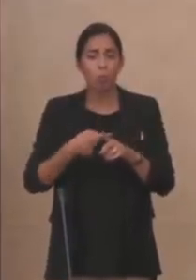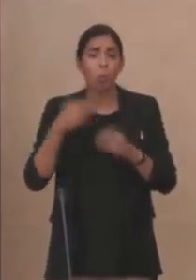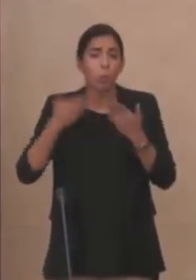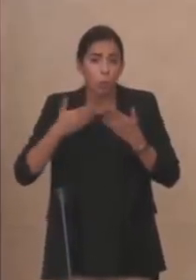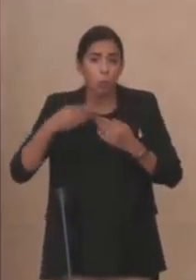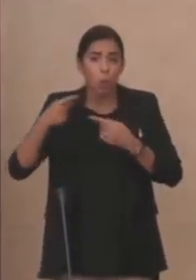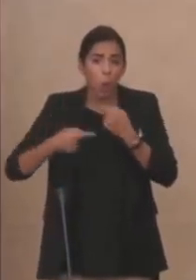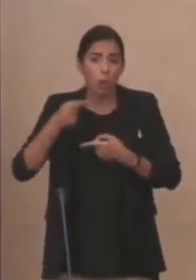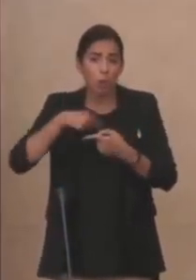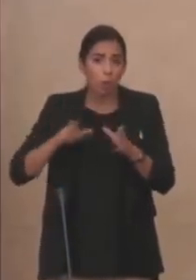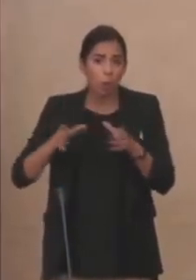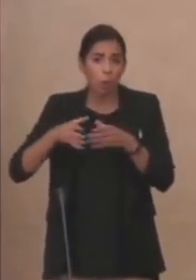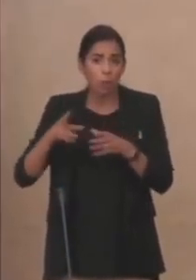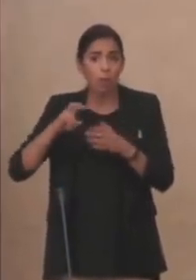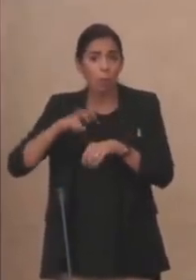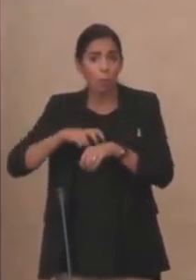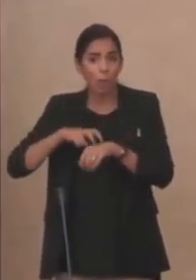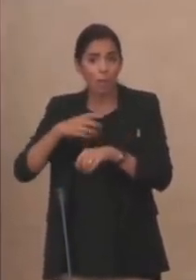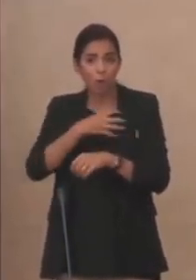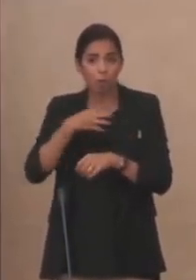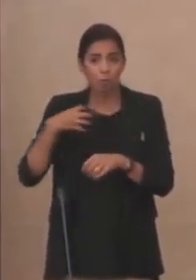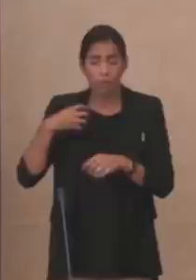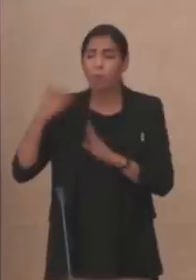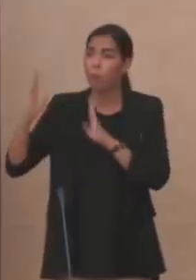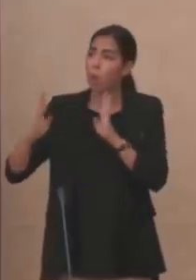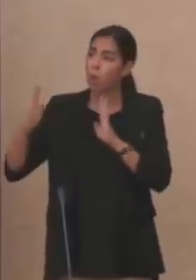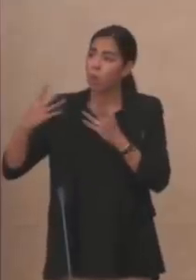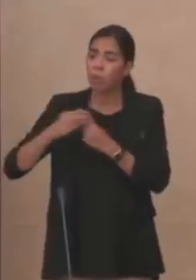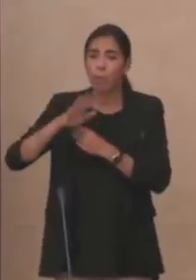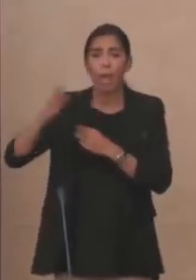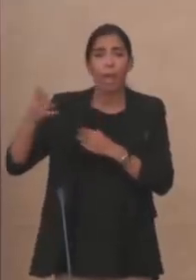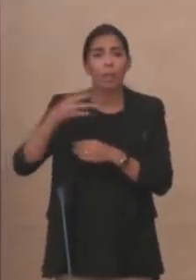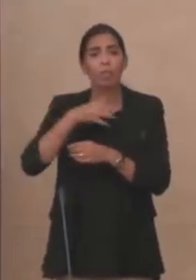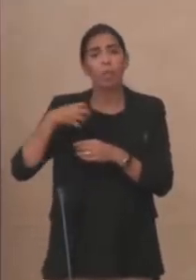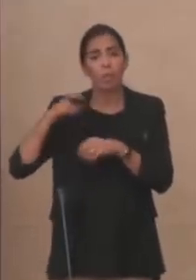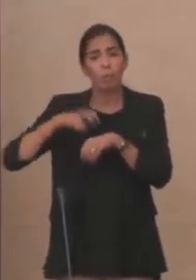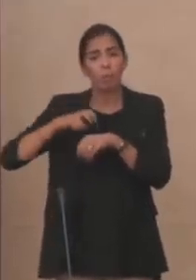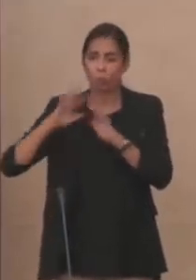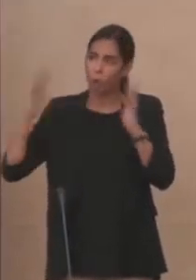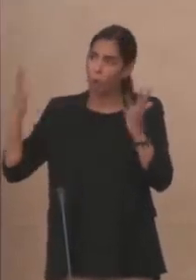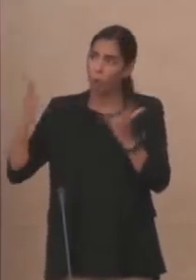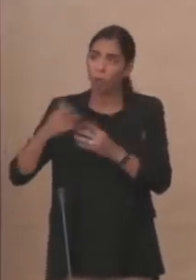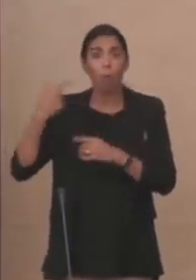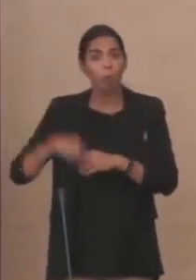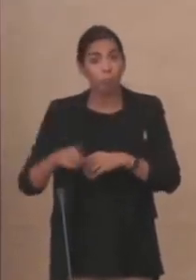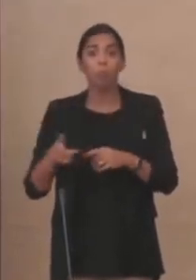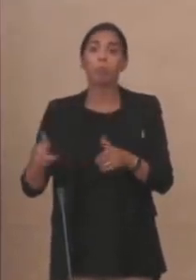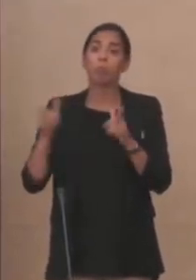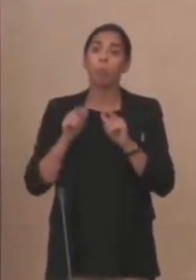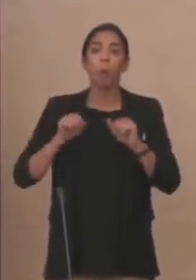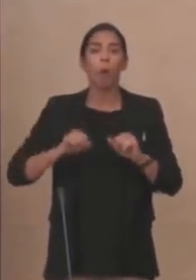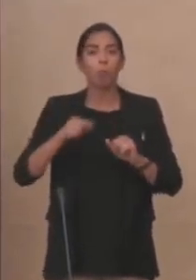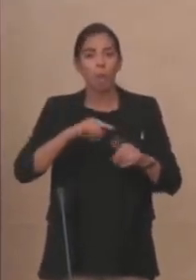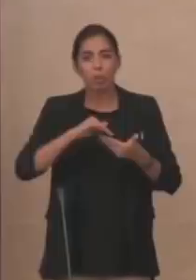nostro comitato medico scientifico, al confronto con altri scienziati e medici di tutto il mondo, ci ha consentito di mettere a punto un